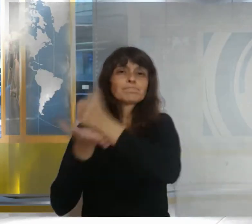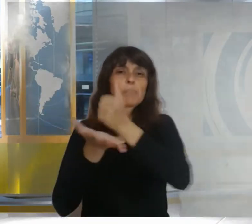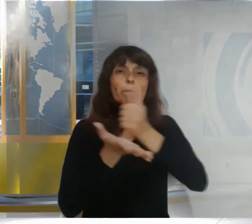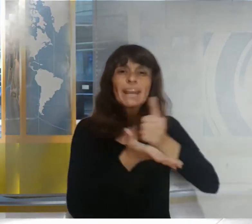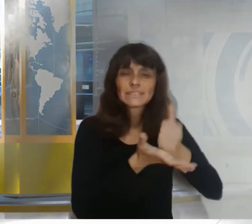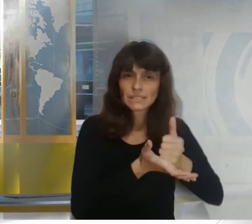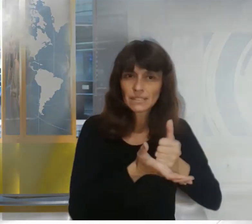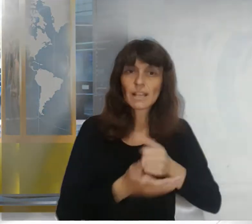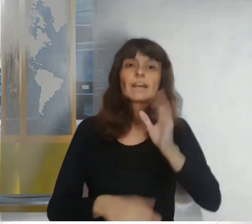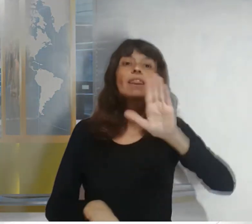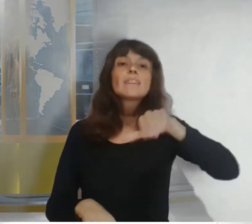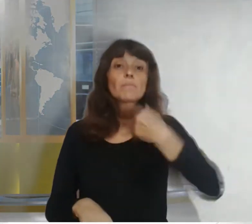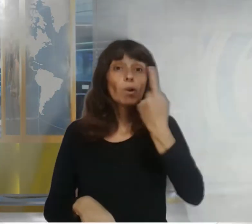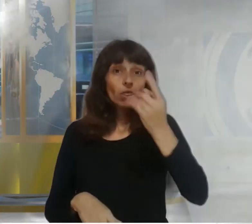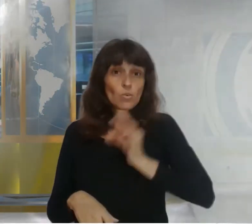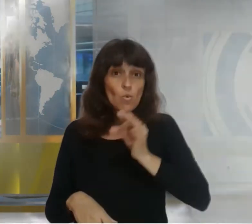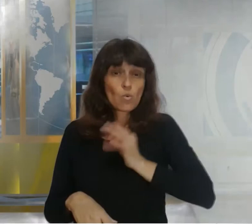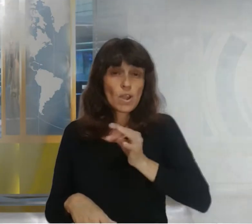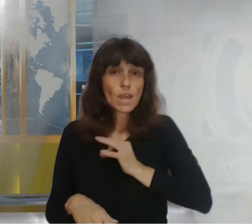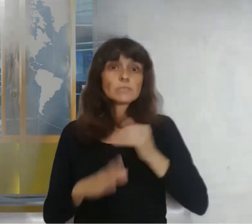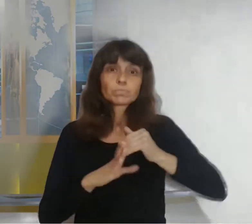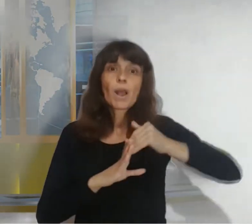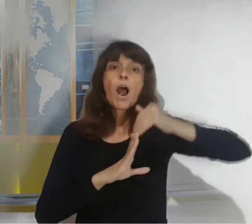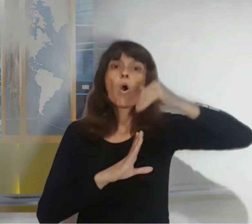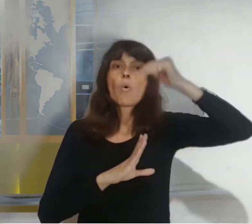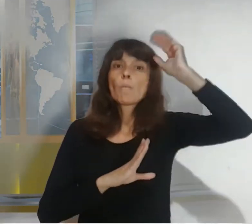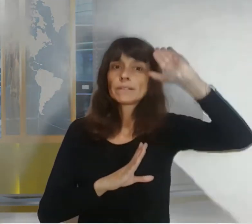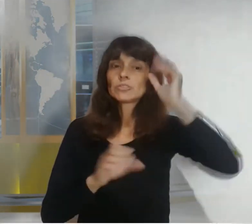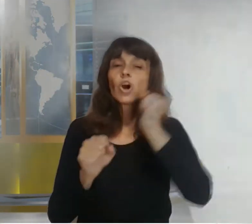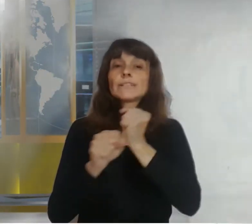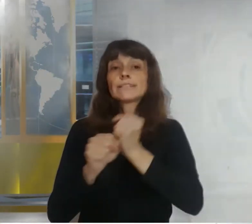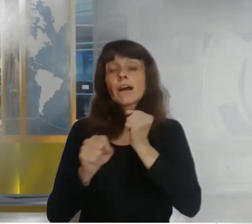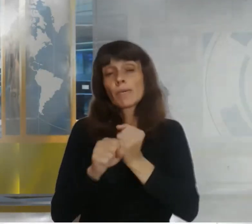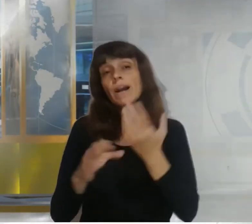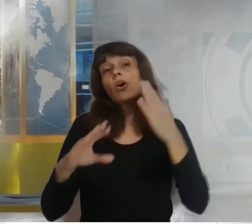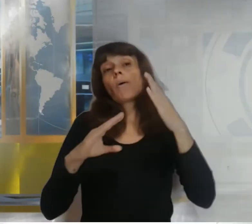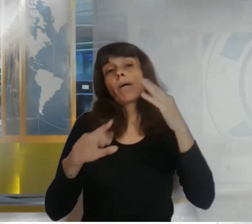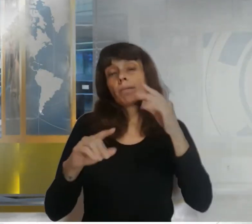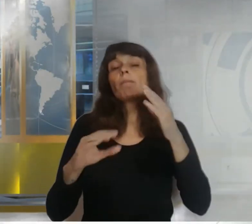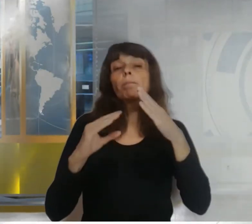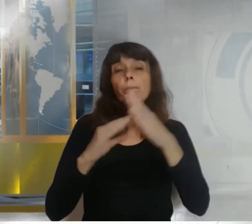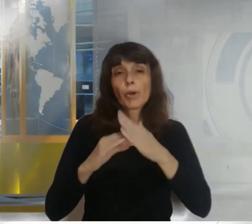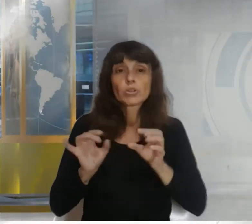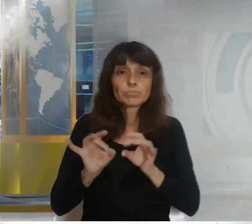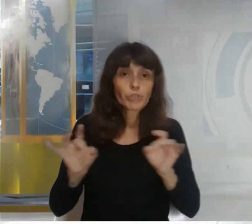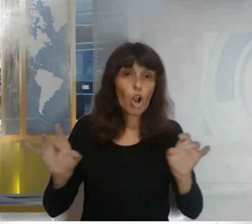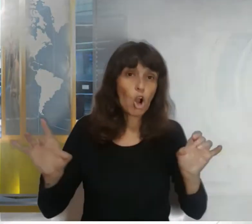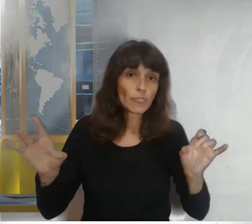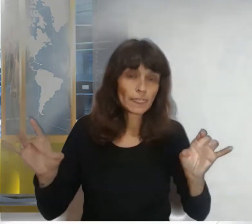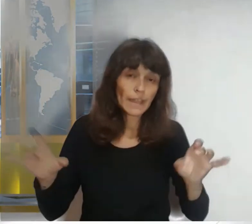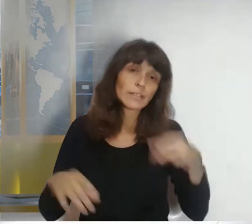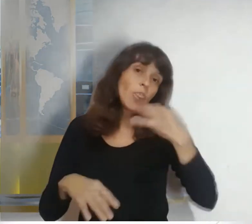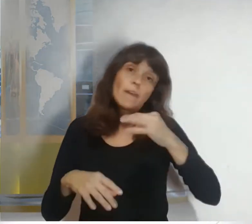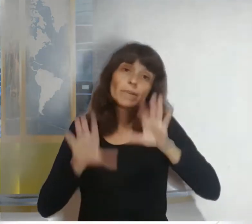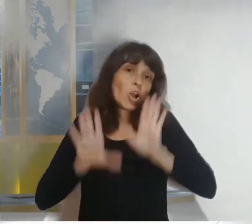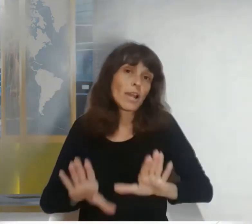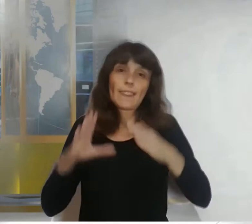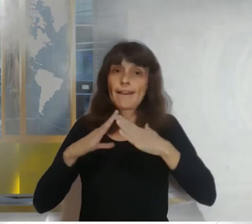trabajo de acuerdo a los parámetros epidemiológicos la justicia seguirá funcionando esencialmente de